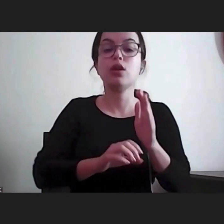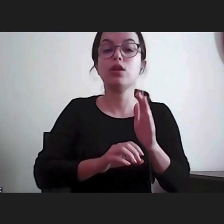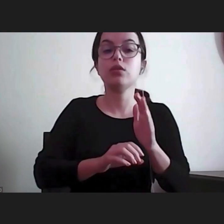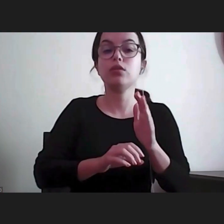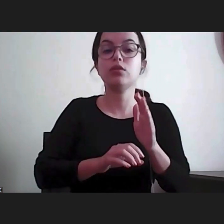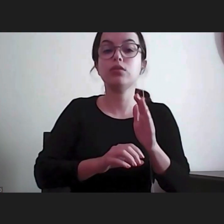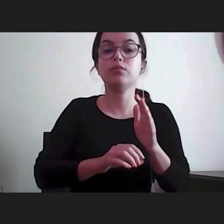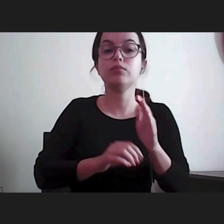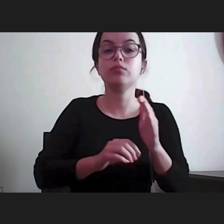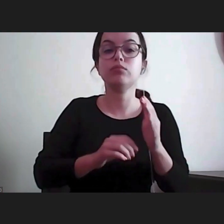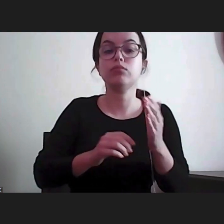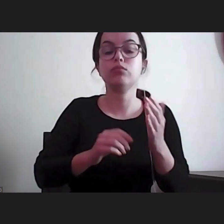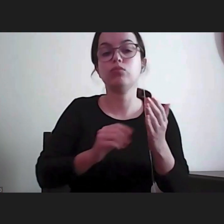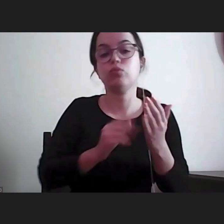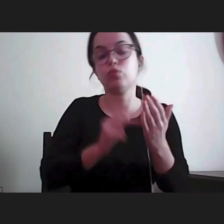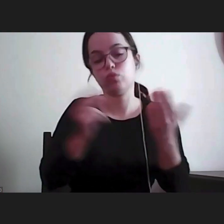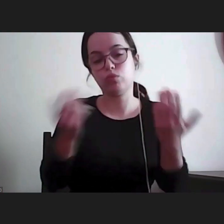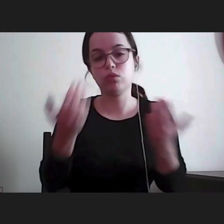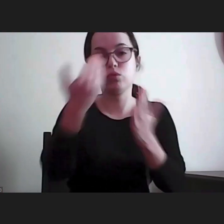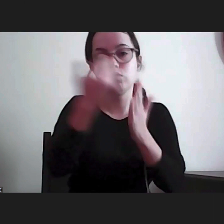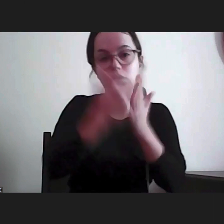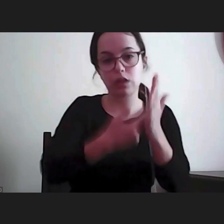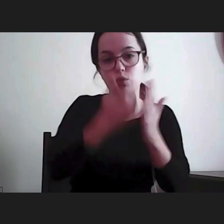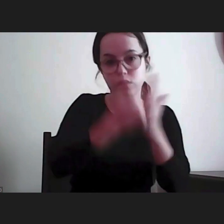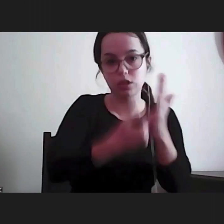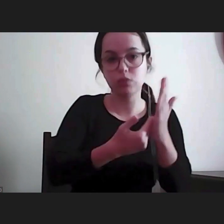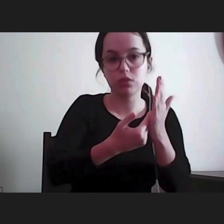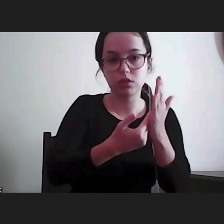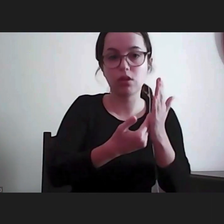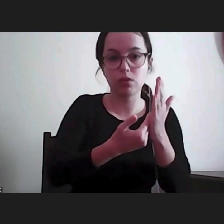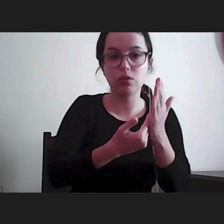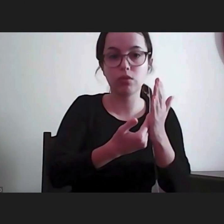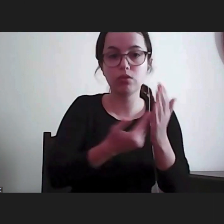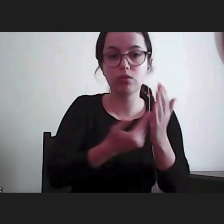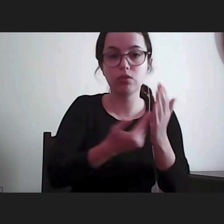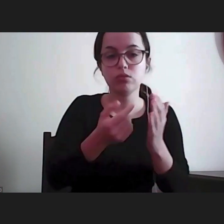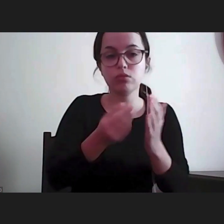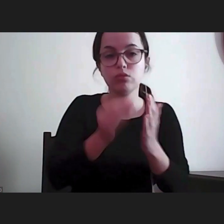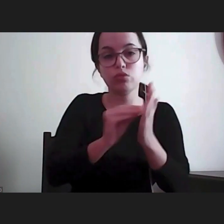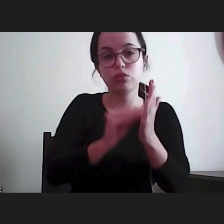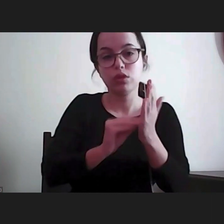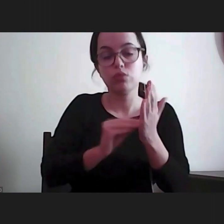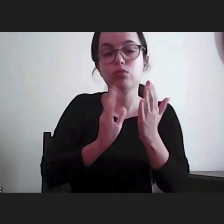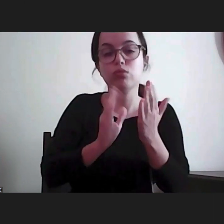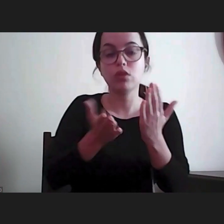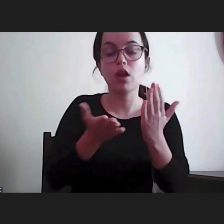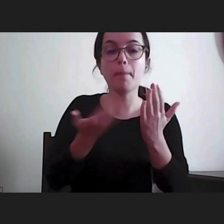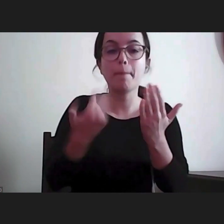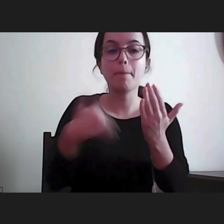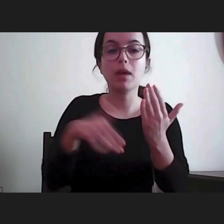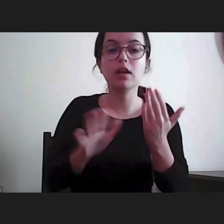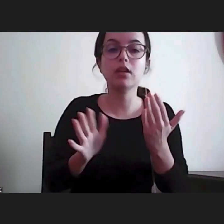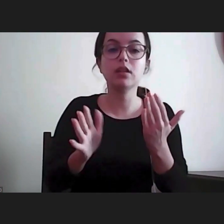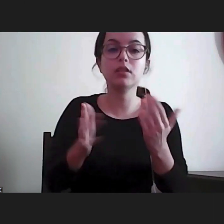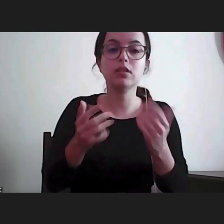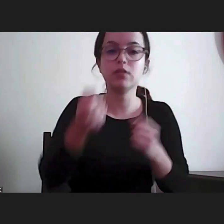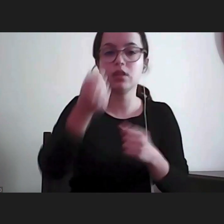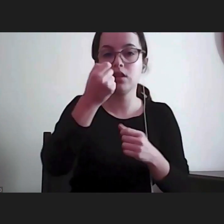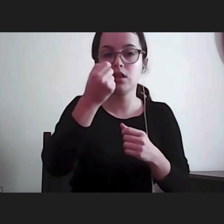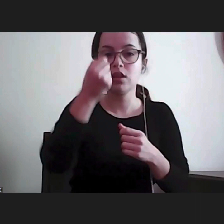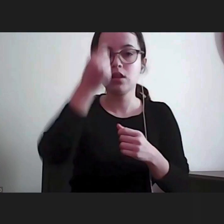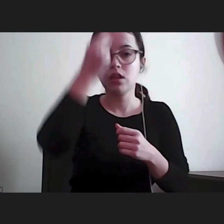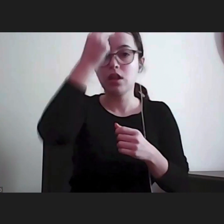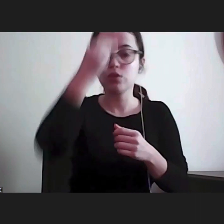consagrado na Constituição, mas até de uma história, se quiserem,